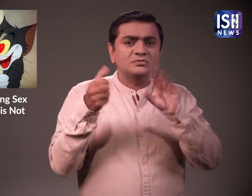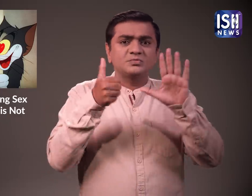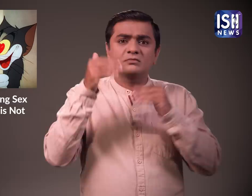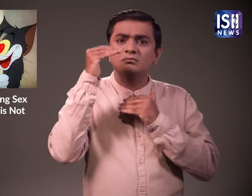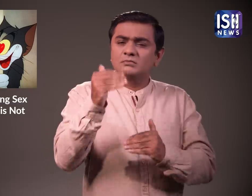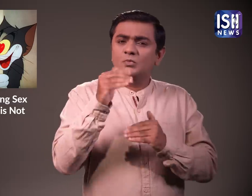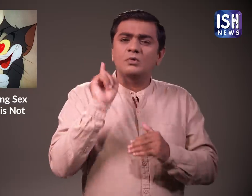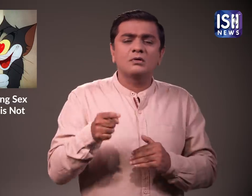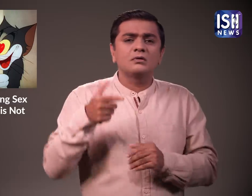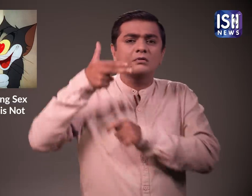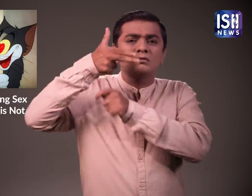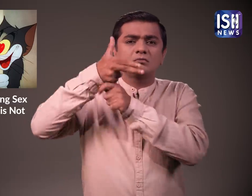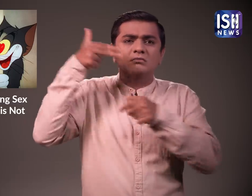कैमेरे लगाने की शिपारिश की है